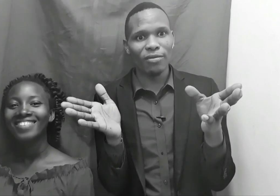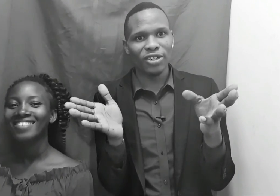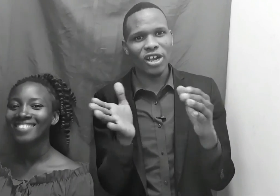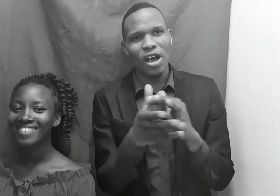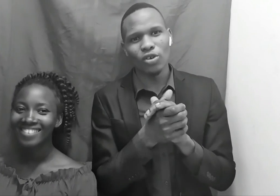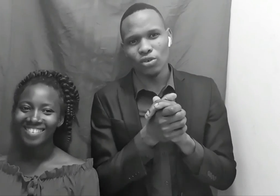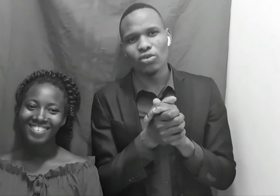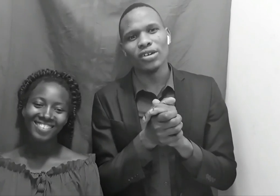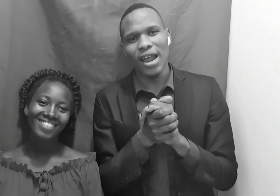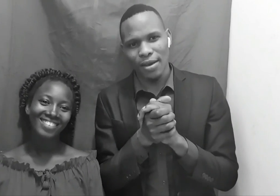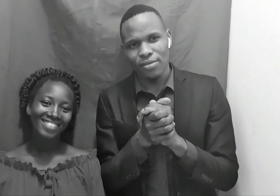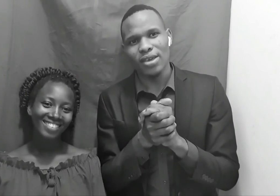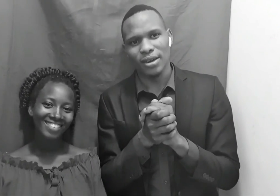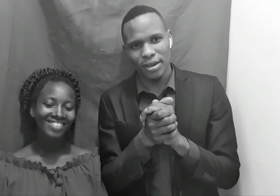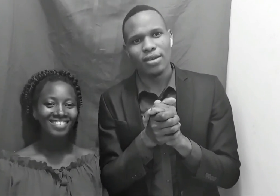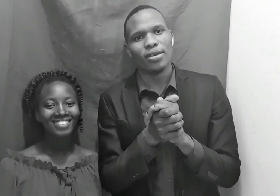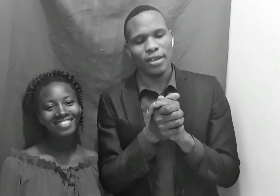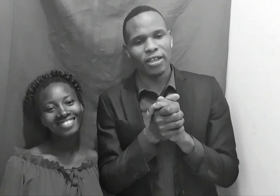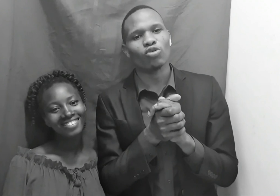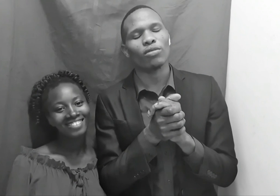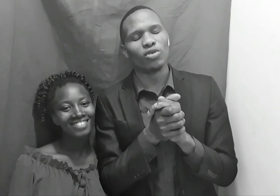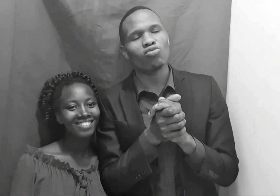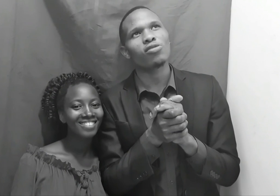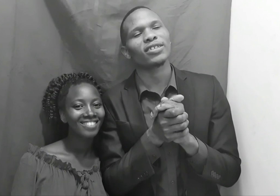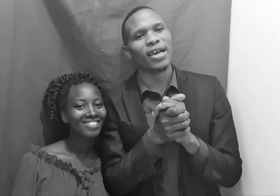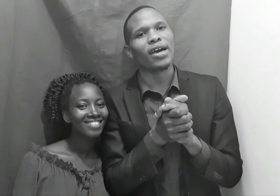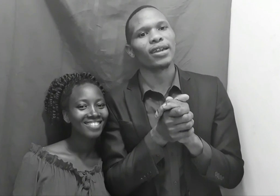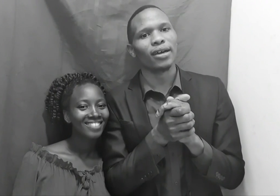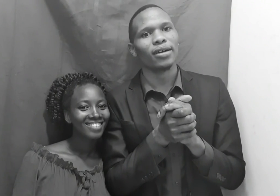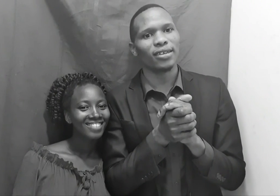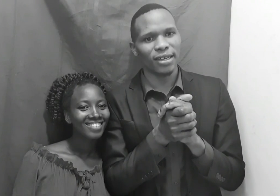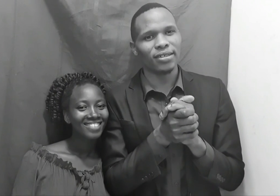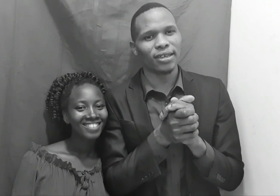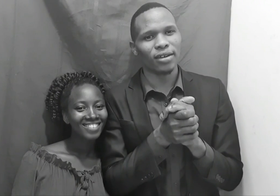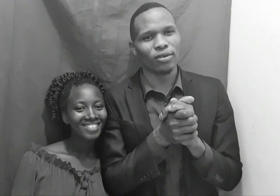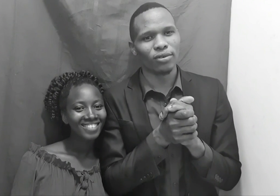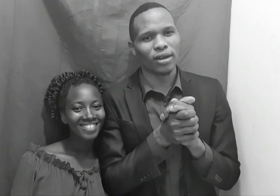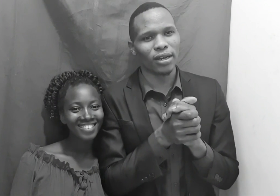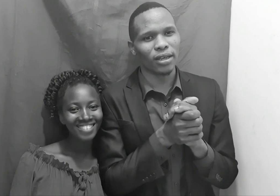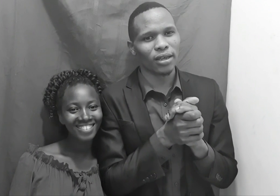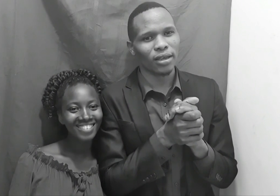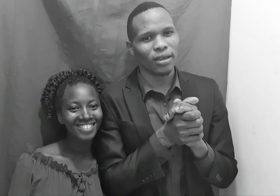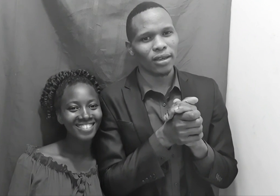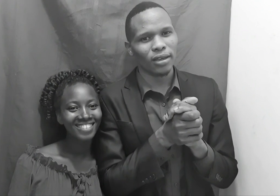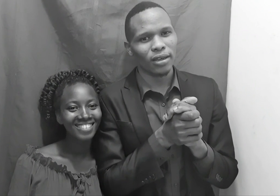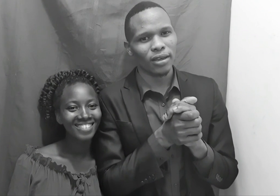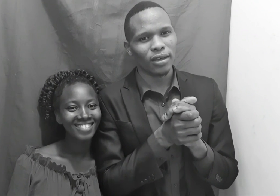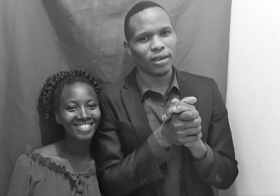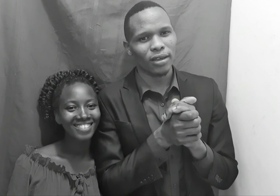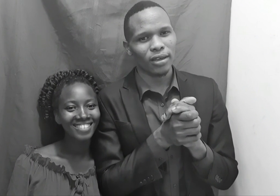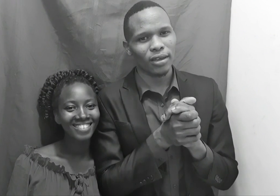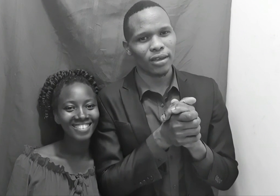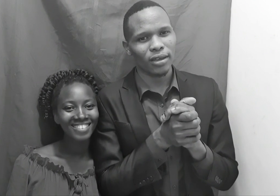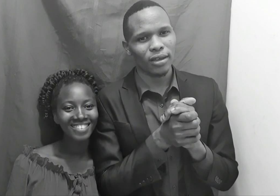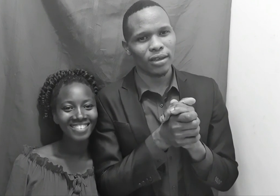ya masha yako, na amini, ya takuwa makubwa sana. Asante sana kwa kuangalia. Asante sana kwa kuangalia.